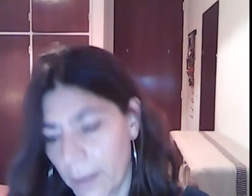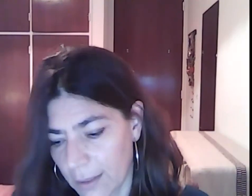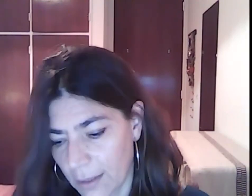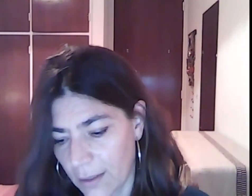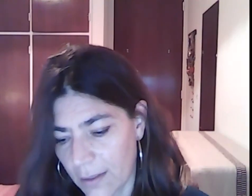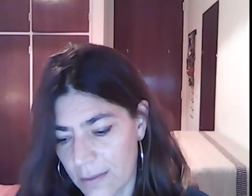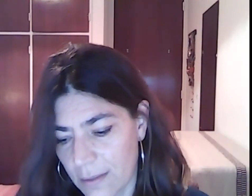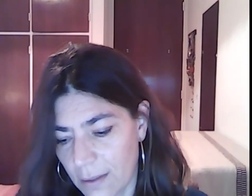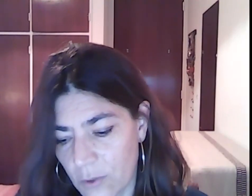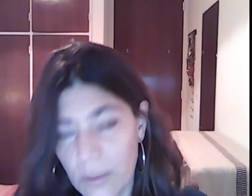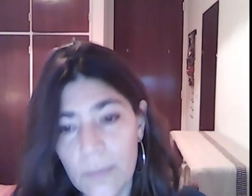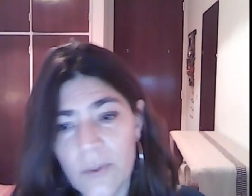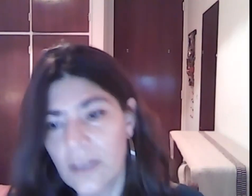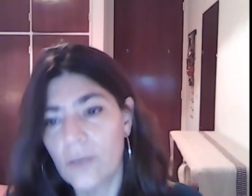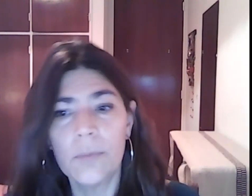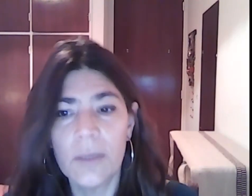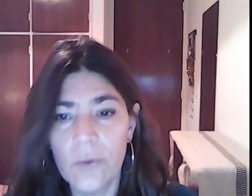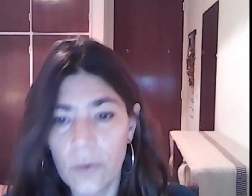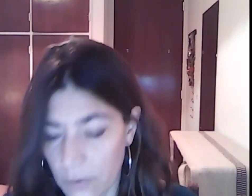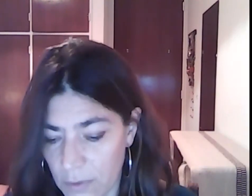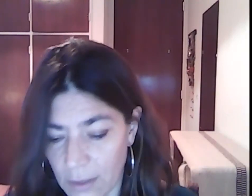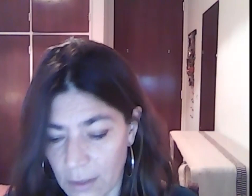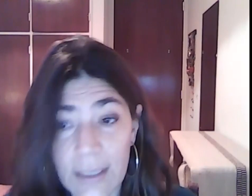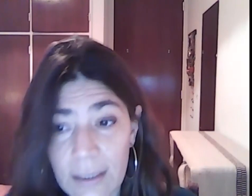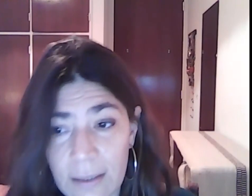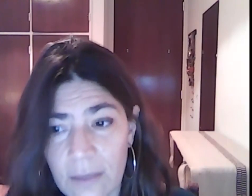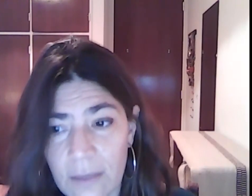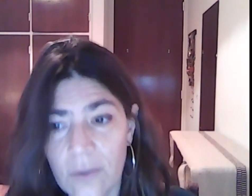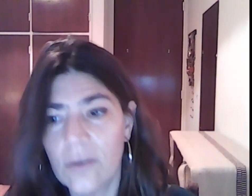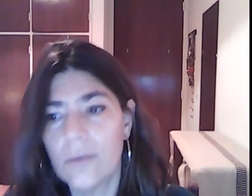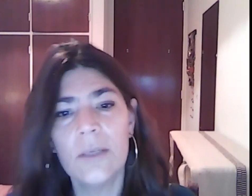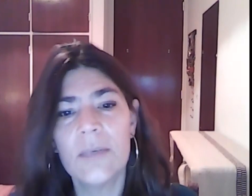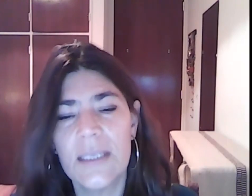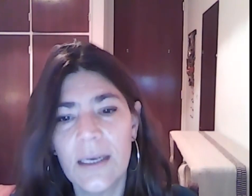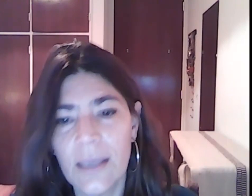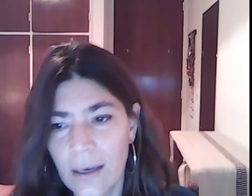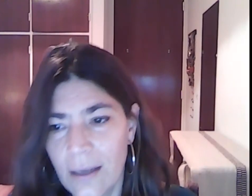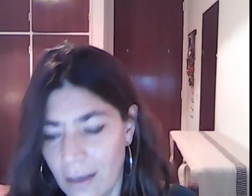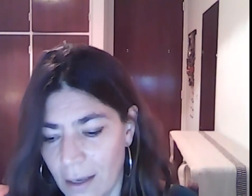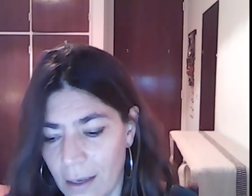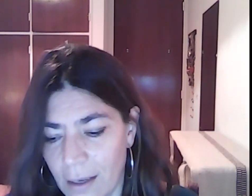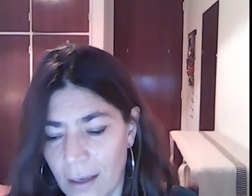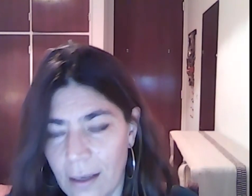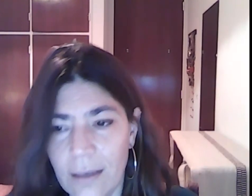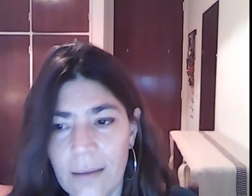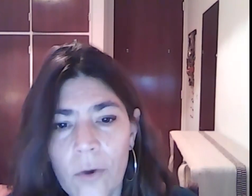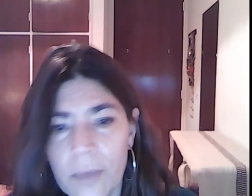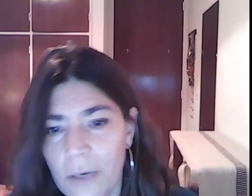quienes asumimos el instrumento de tareas de gestión universitaria, esta obra nos